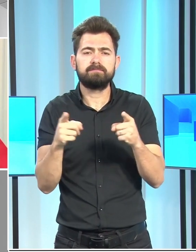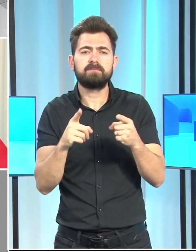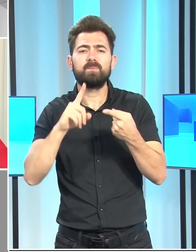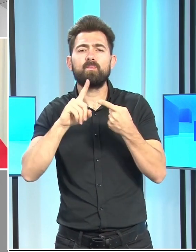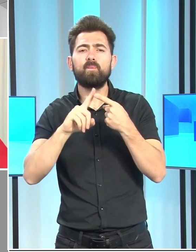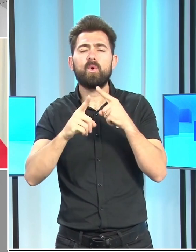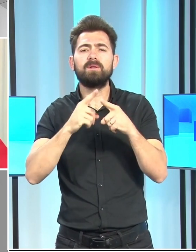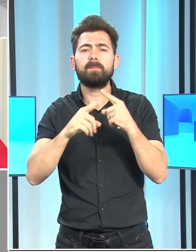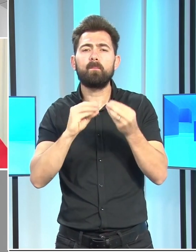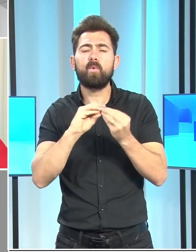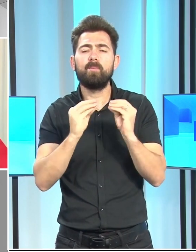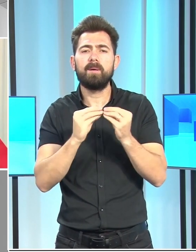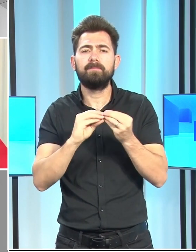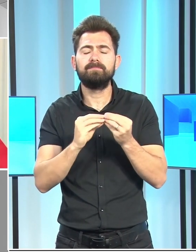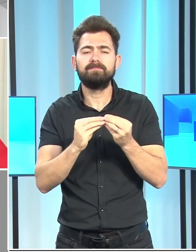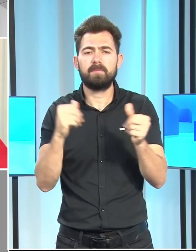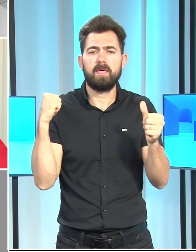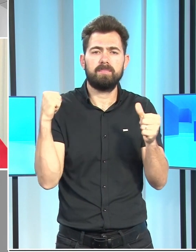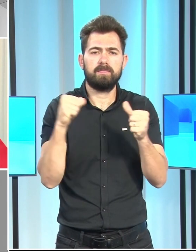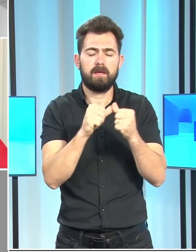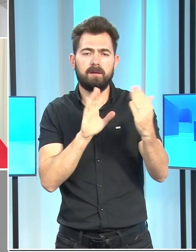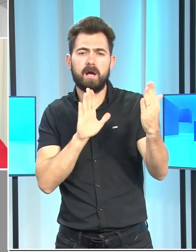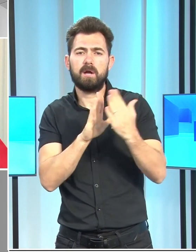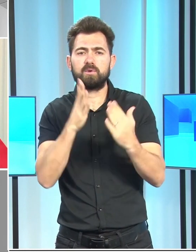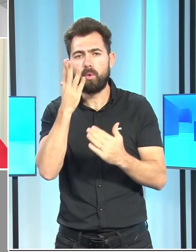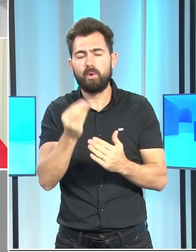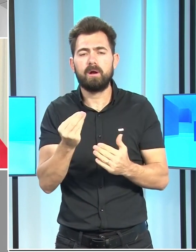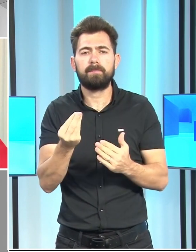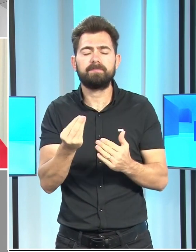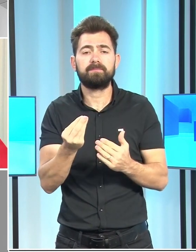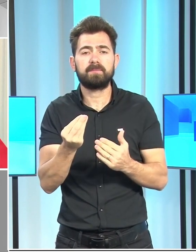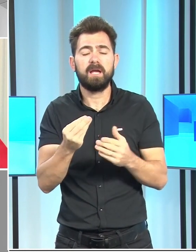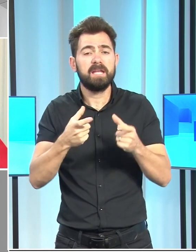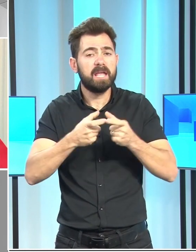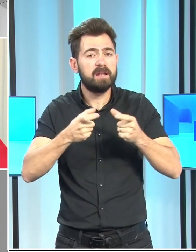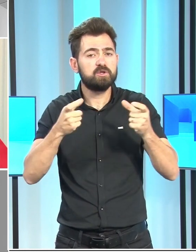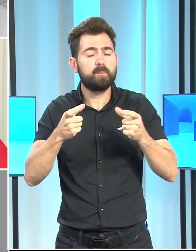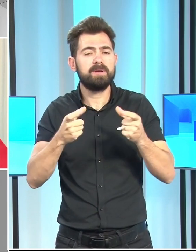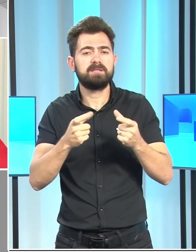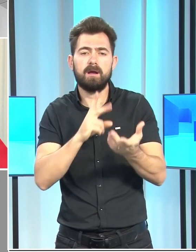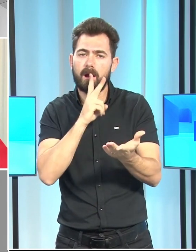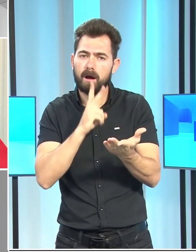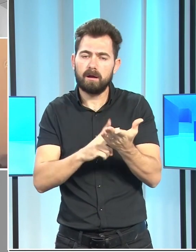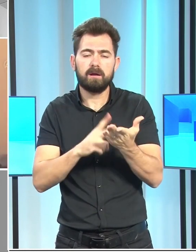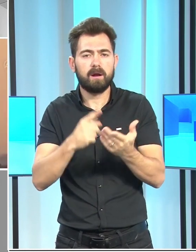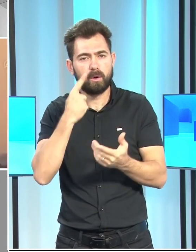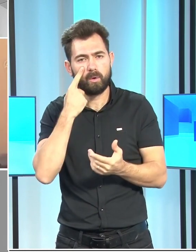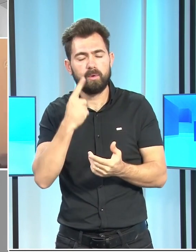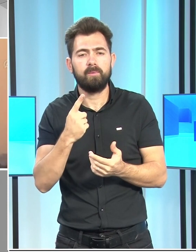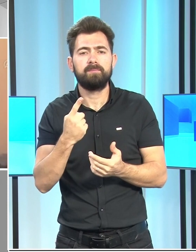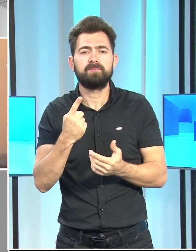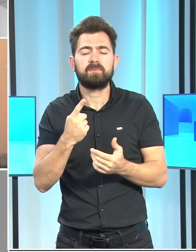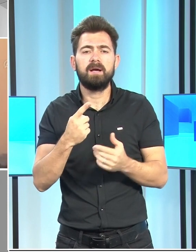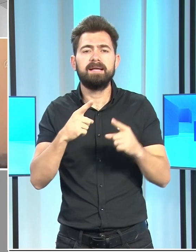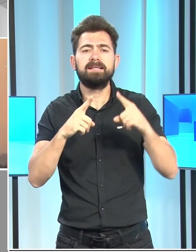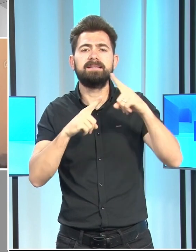diplomatik ilişkilerin yeniden karşılıklı olarak en üst düzeye çıkarılması kararı çerçevesinde